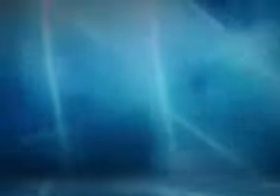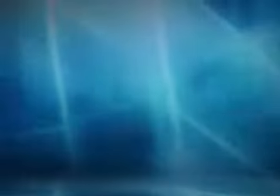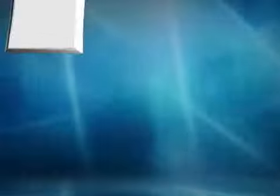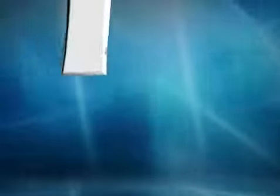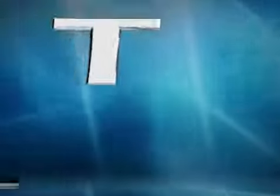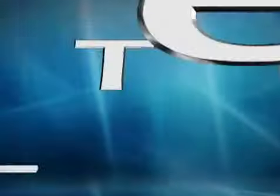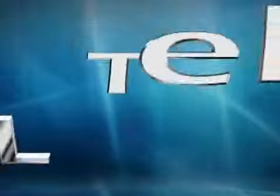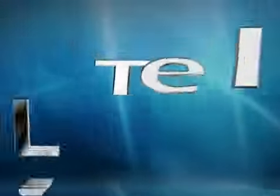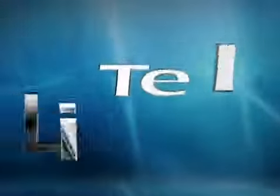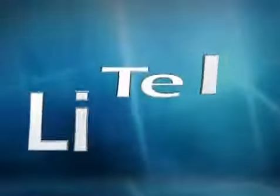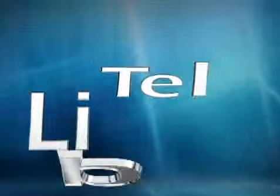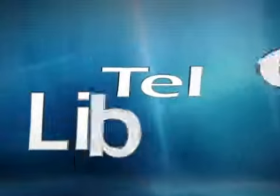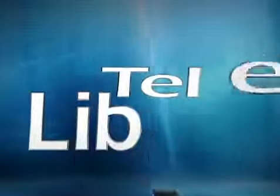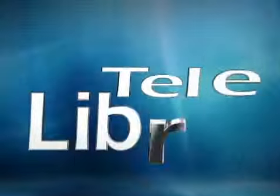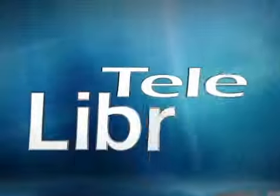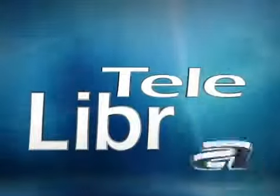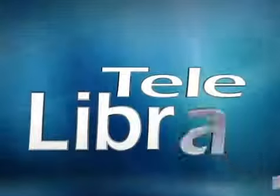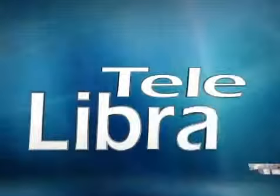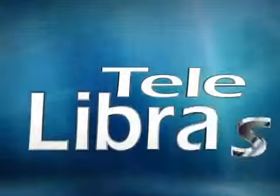que informa.